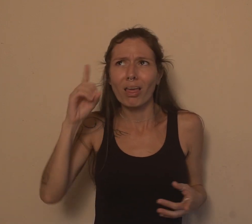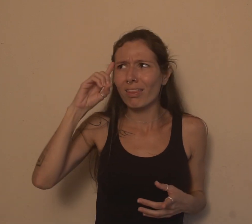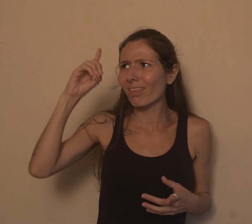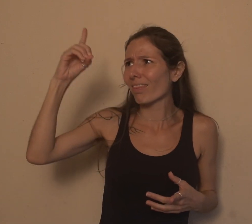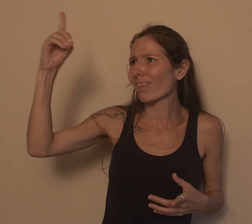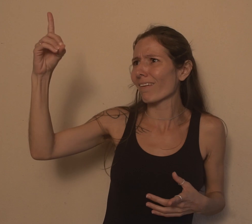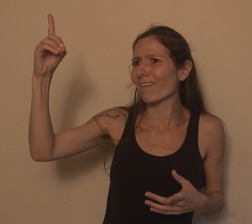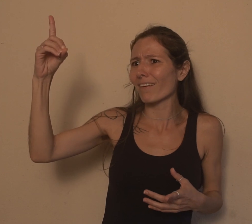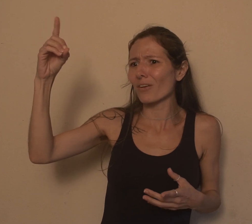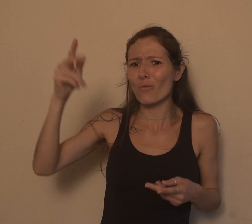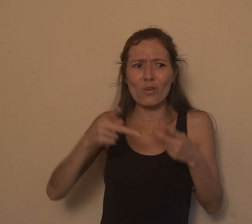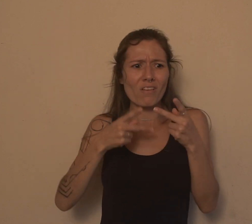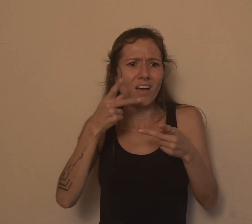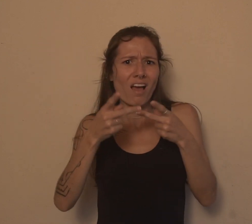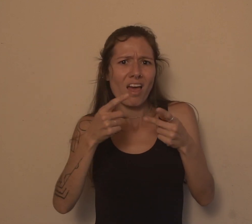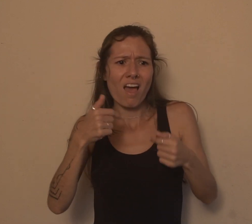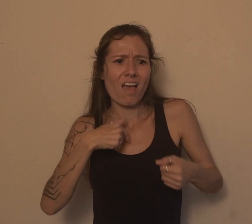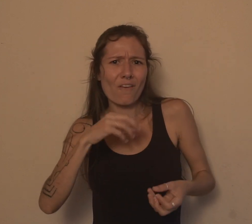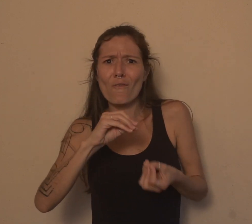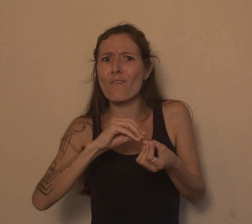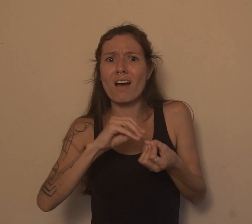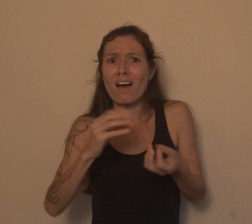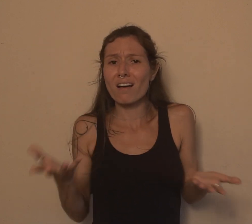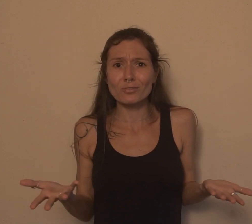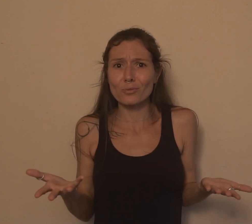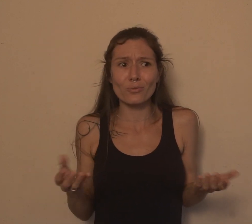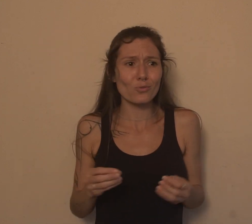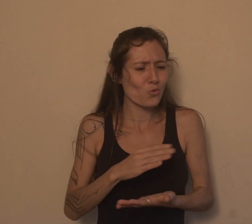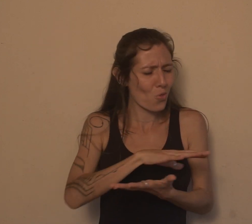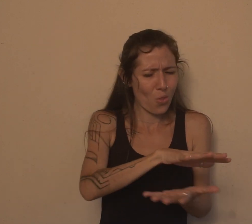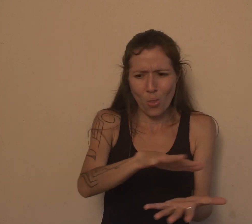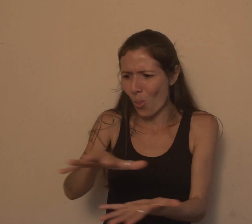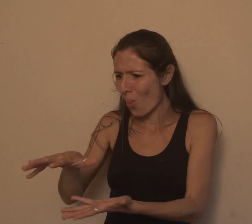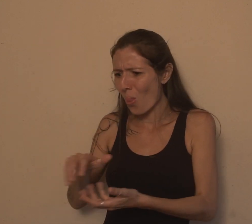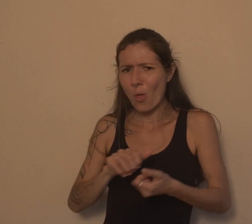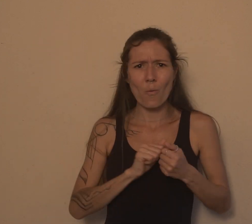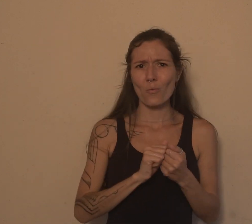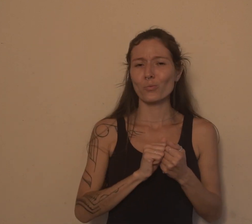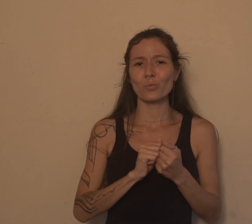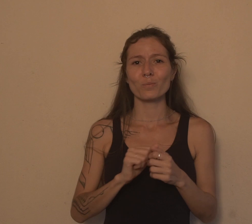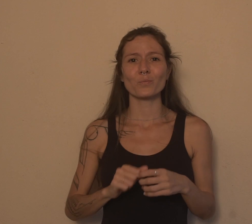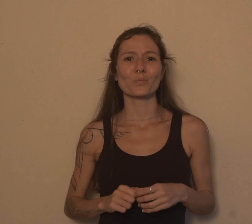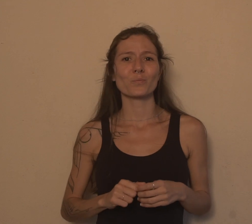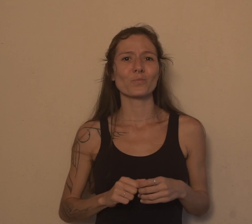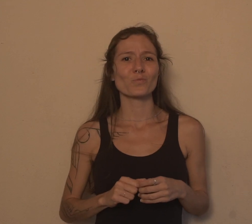servir a Deus, fazer a vontade de Deus, vou fazer a vontade de quem? De ouro, coisa lá, que não é do mundo, né.